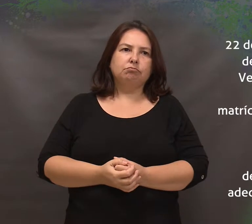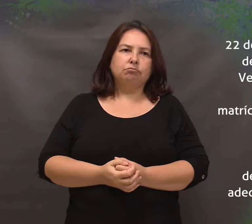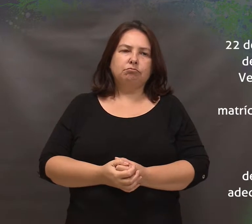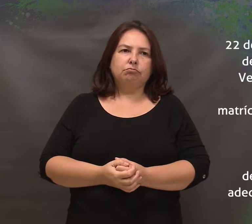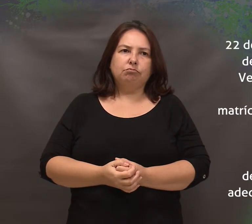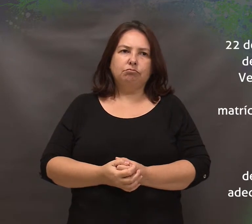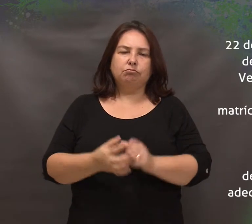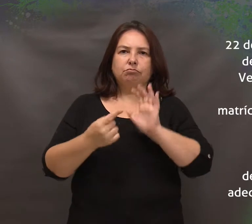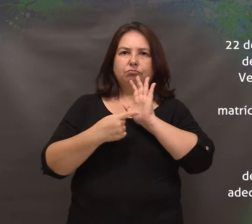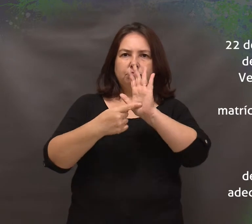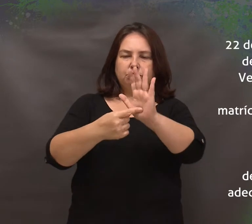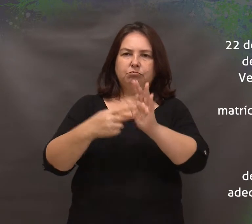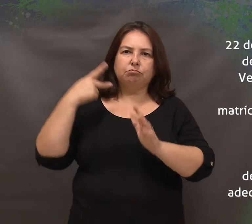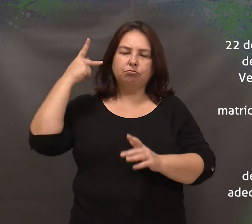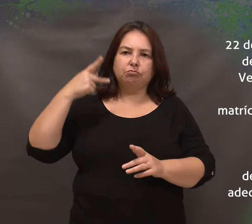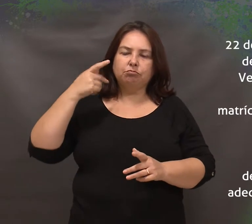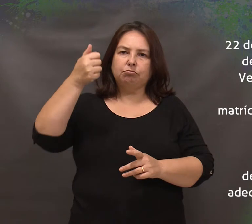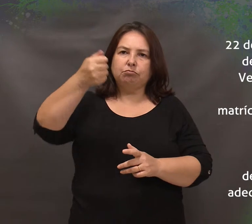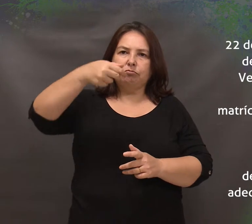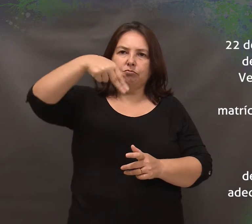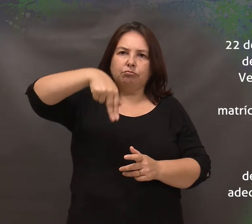pela vereadora Anitta Costa Beber.